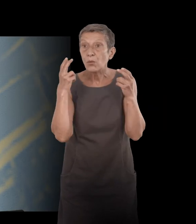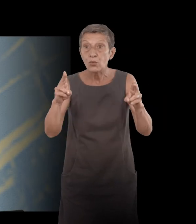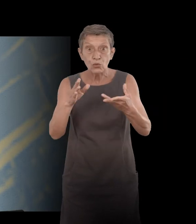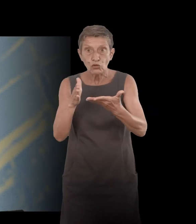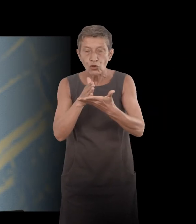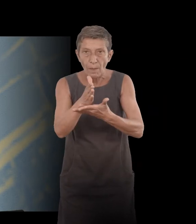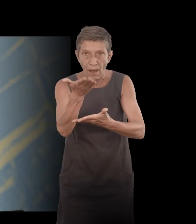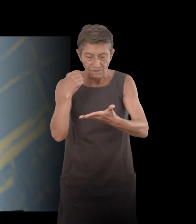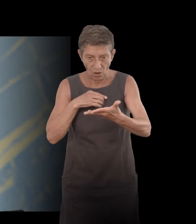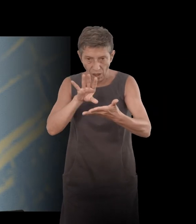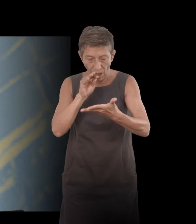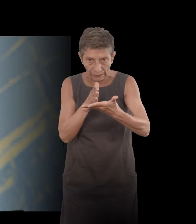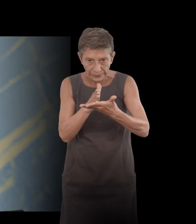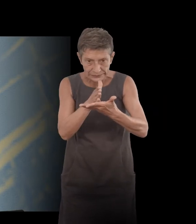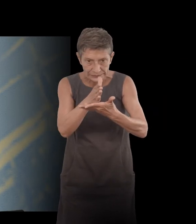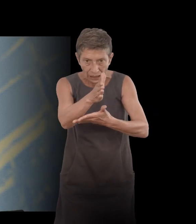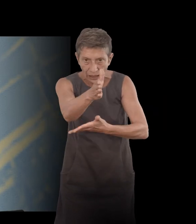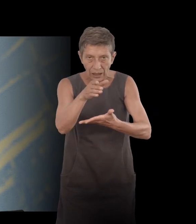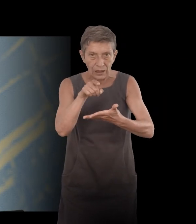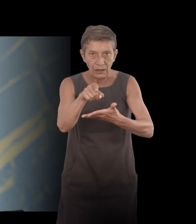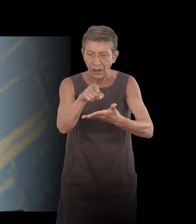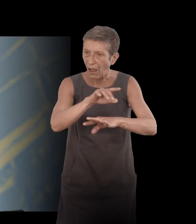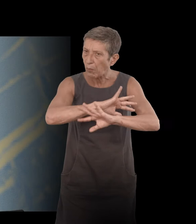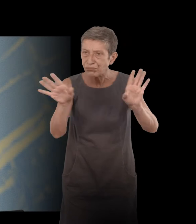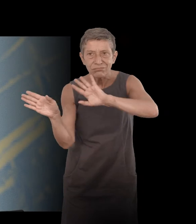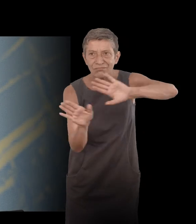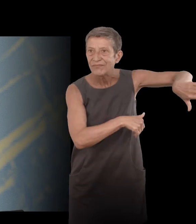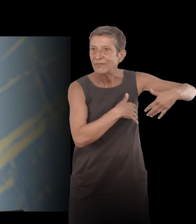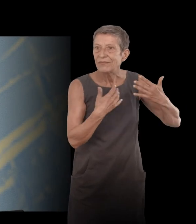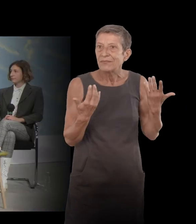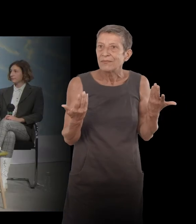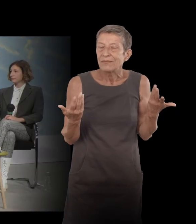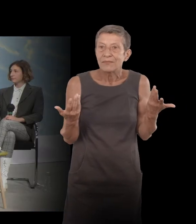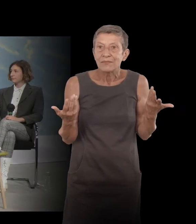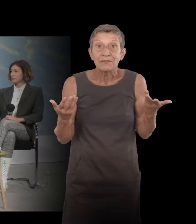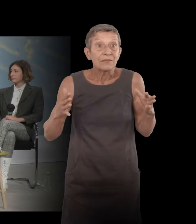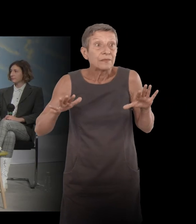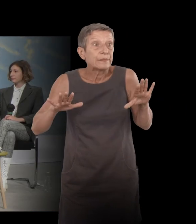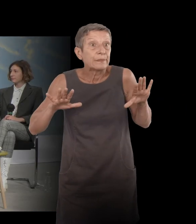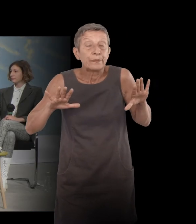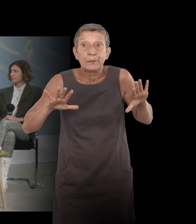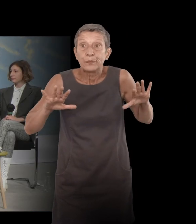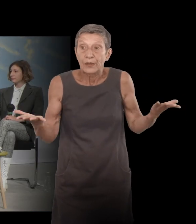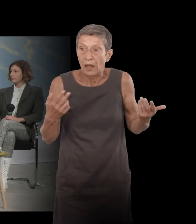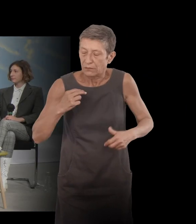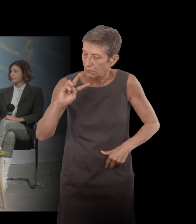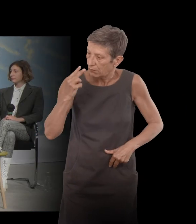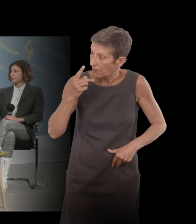compte que finalement, si on doit vivre plus vite, parce qu'on ne sait pas, tout est un peu